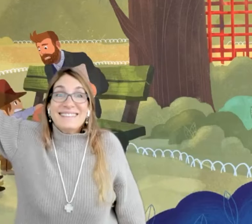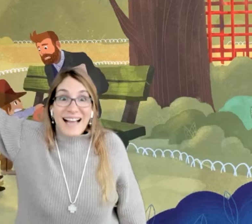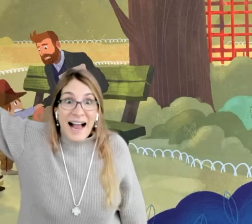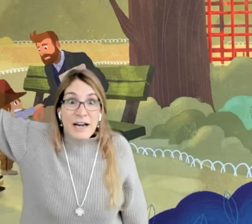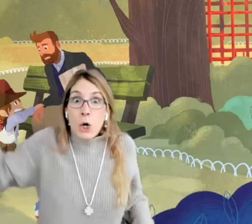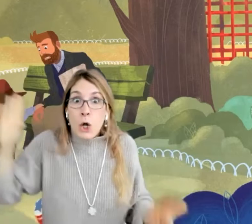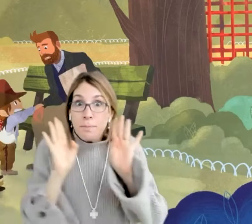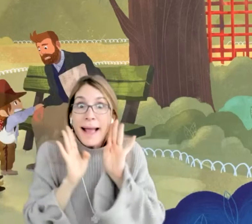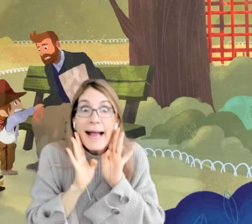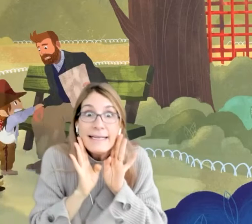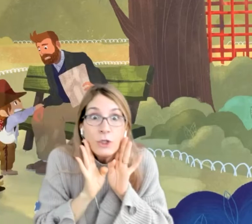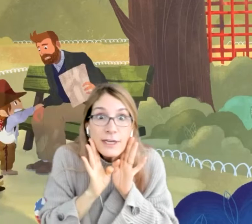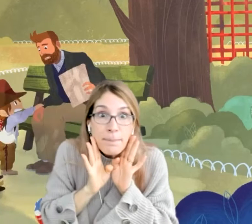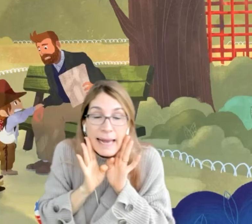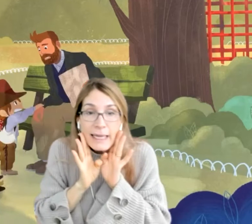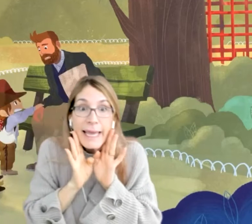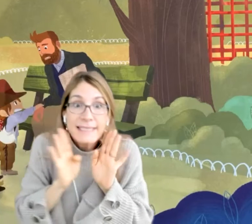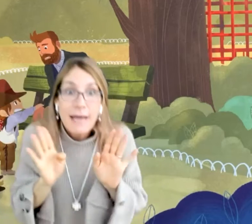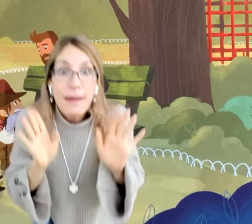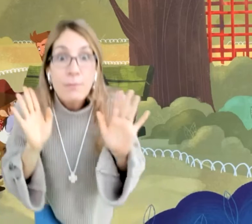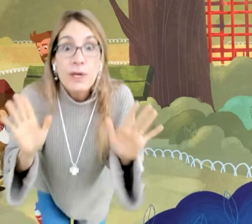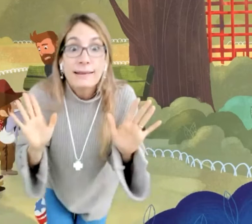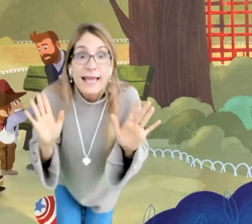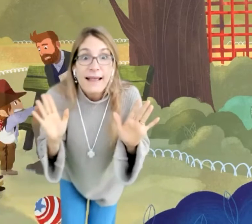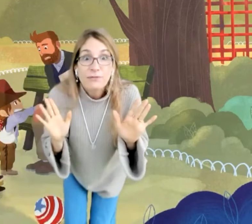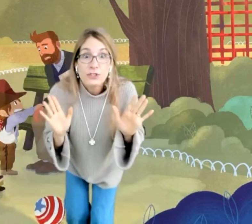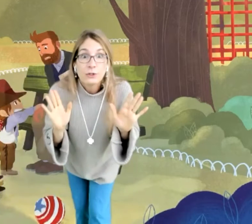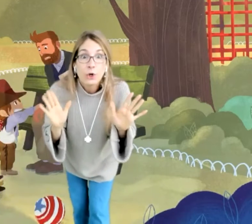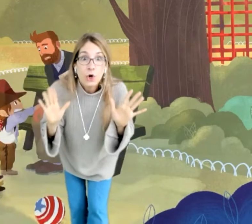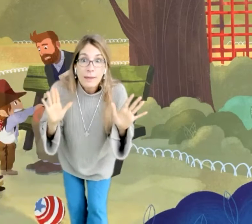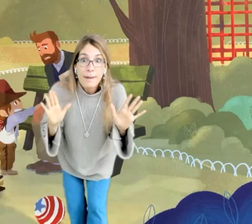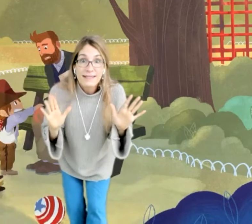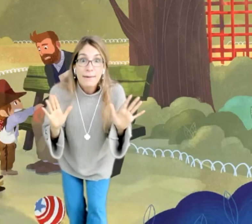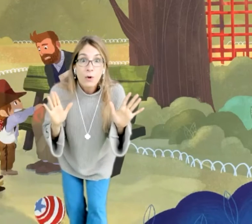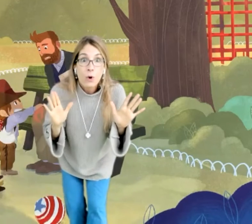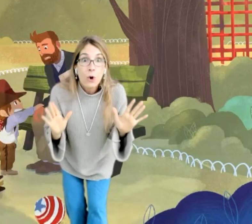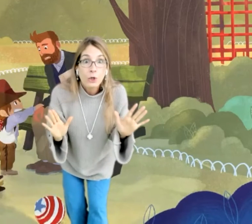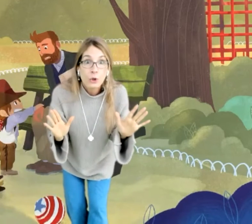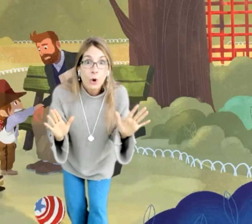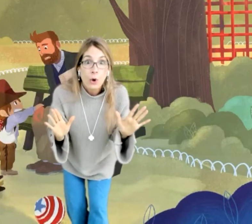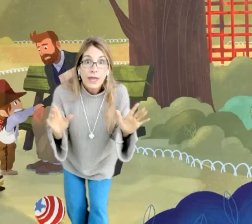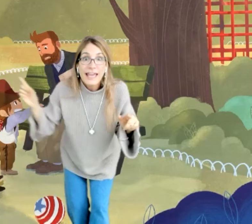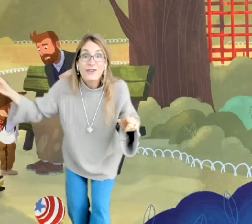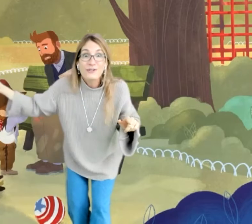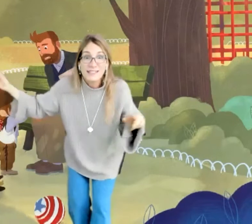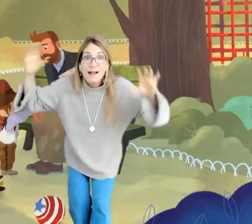están! Los pajaritos del parque estaban muy atentos a todo lo que pasaba con Oto. Ellos estaban